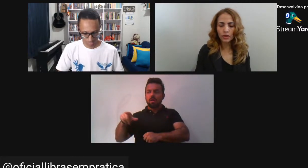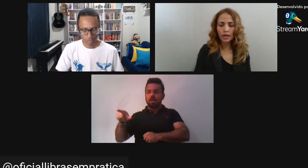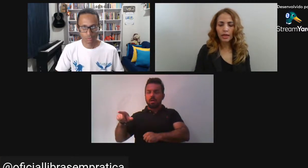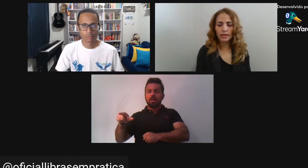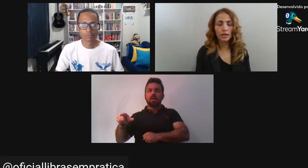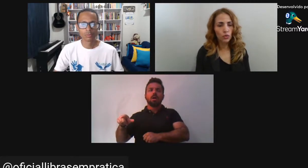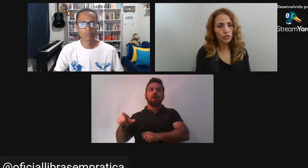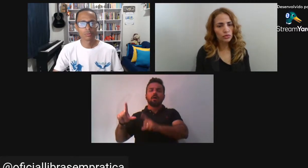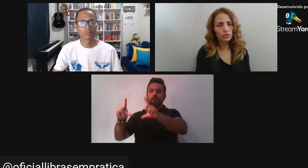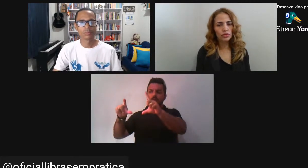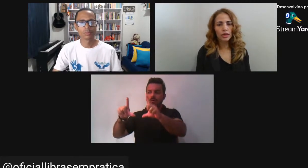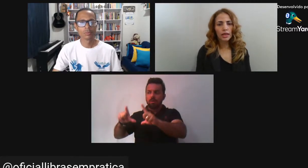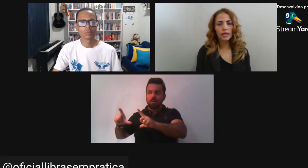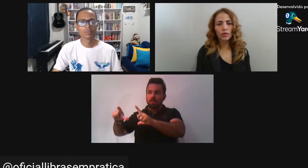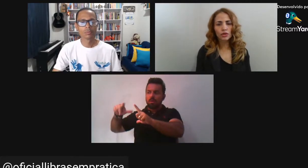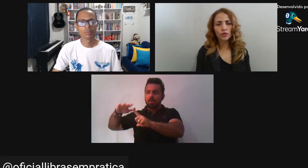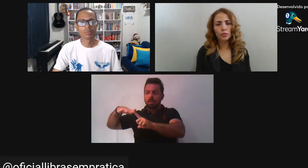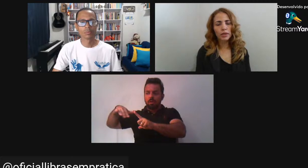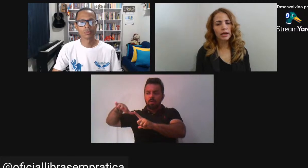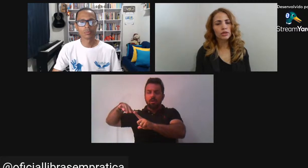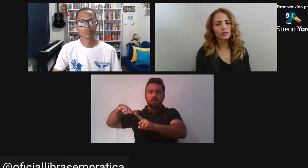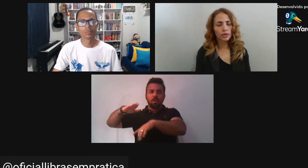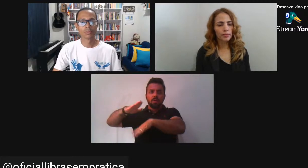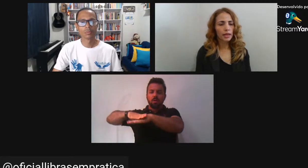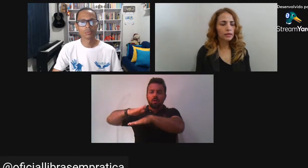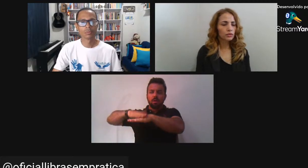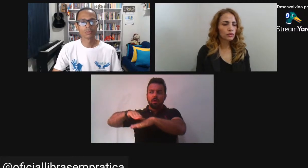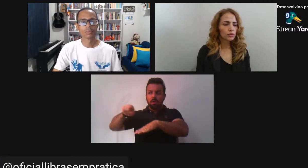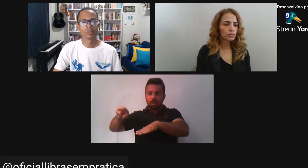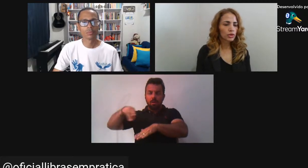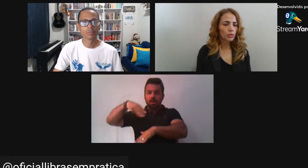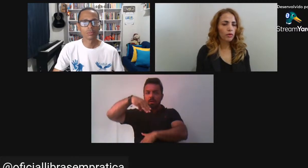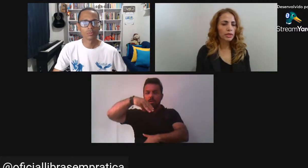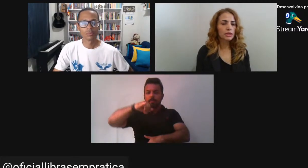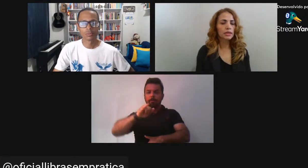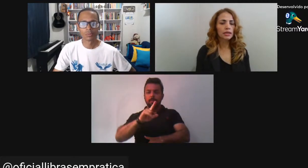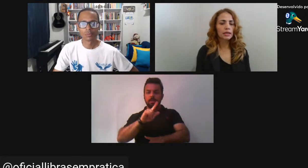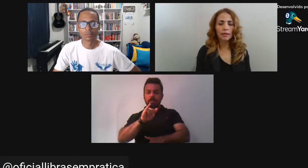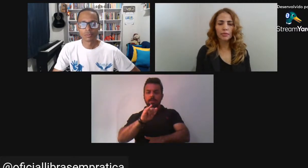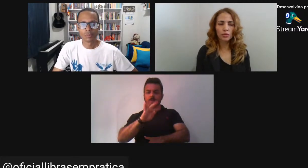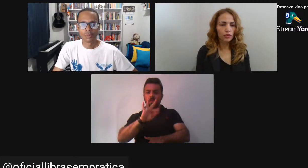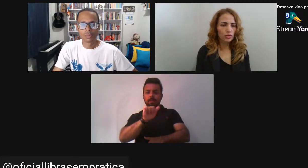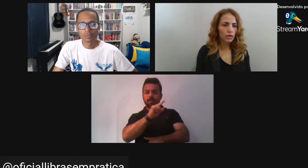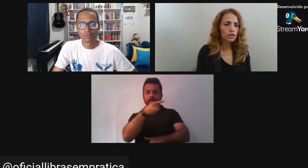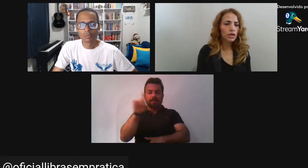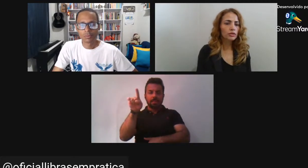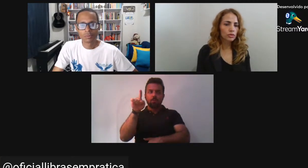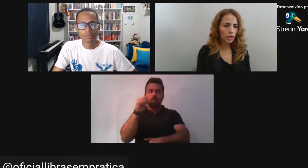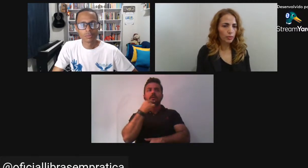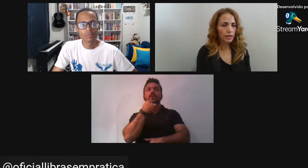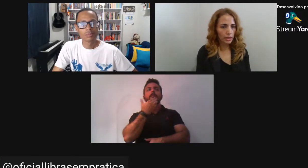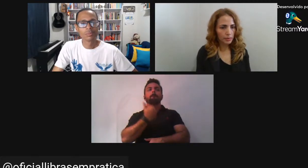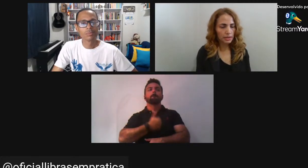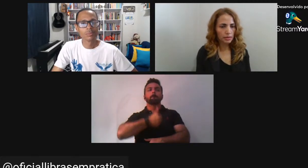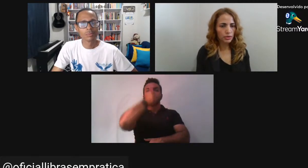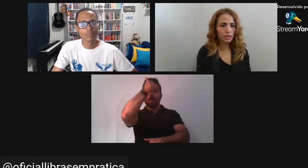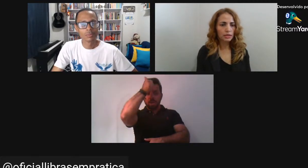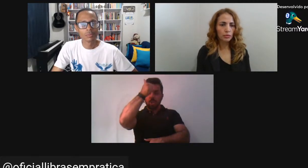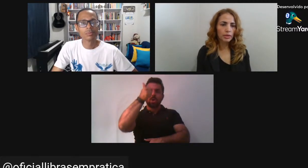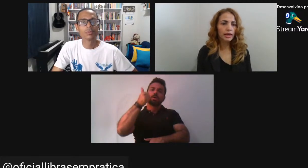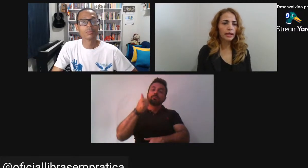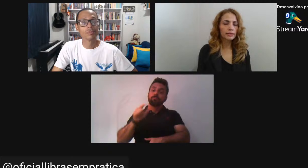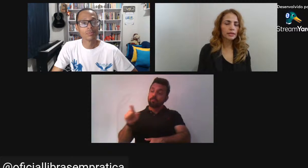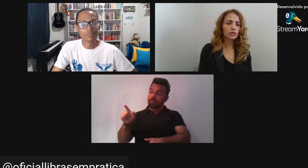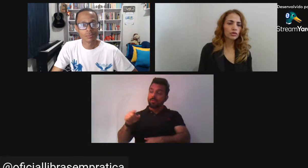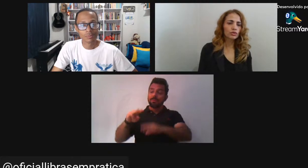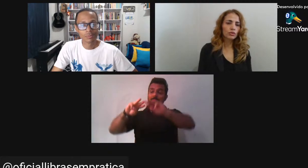acervo Sem custos E quando eu fui publicar O livro também O Museu Paulista Abriu mão De qualquer direito autoral Para que a pesquisa Pudesse